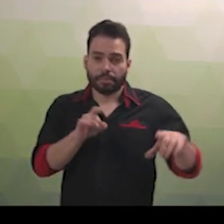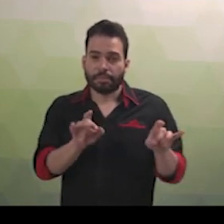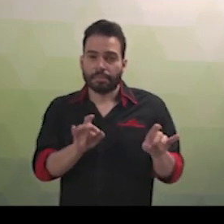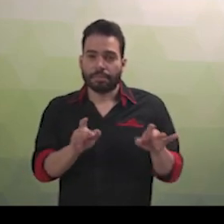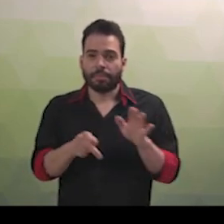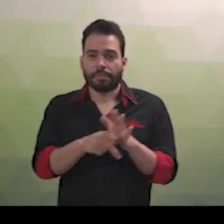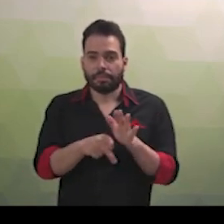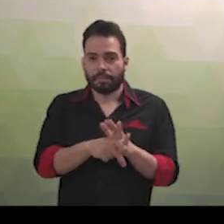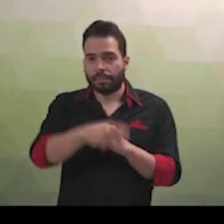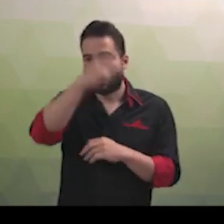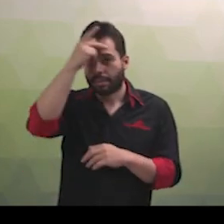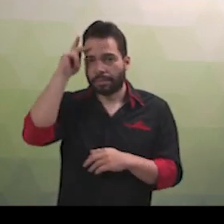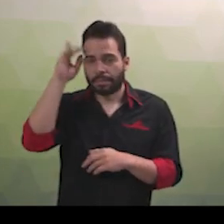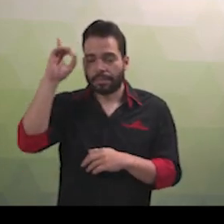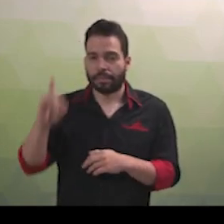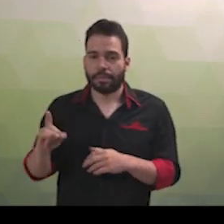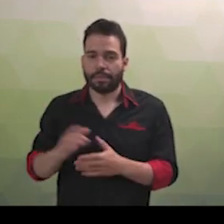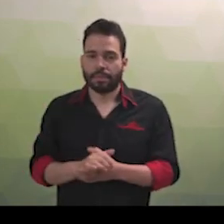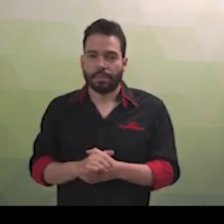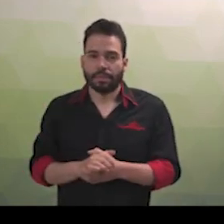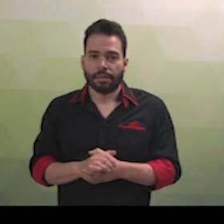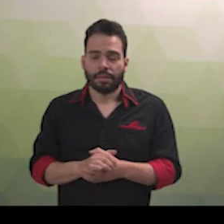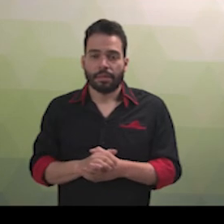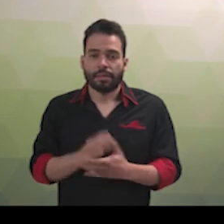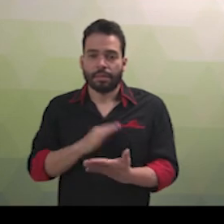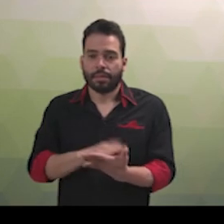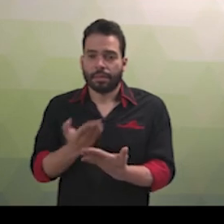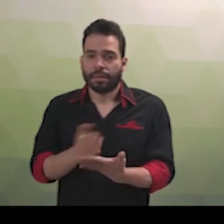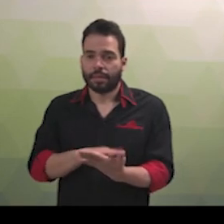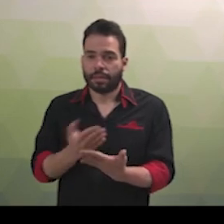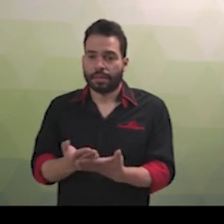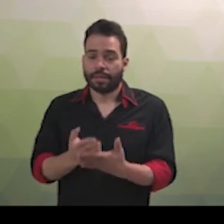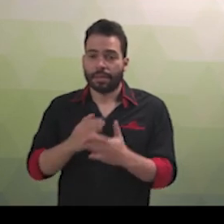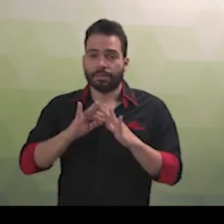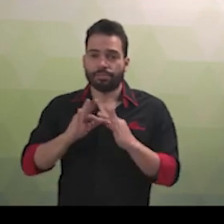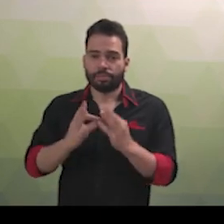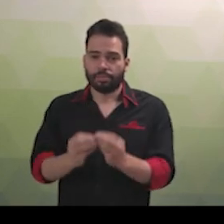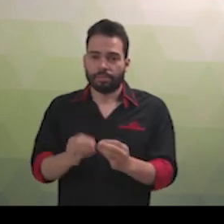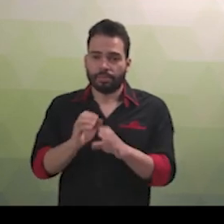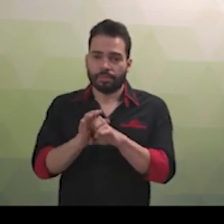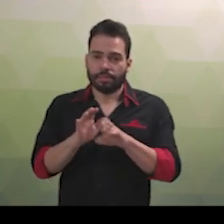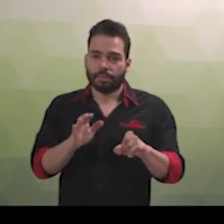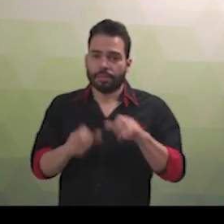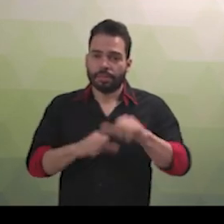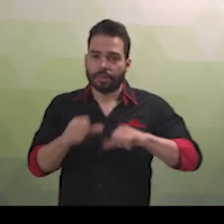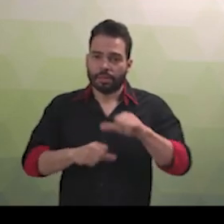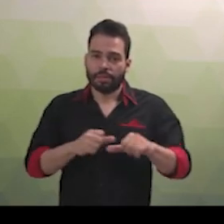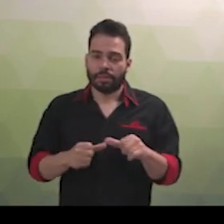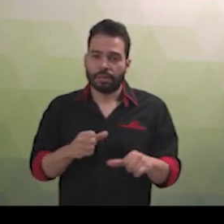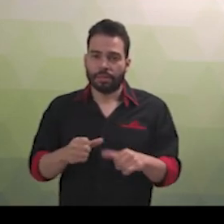completa do edital e de suas retificações em Libras. Aqui, falamos um pouco dos direitos dos surdos